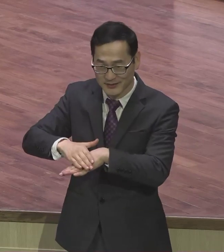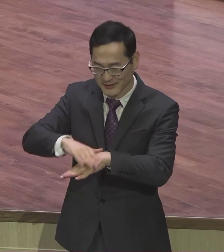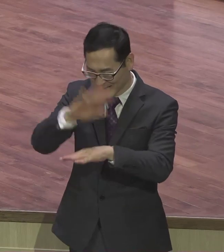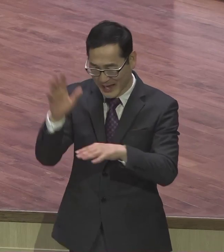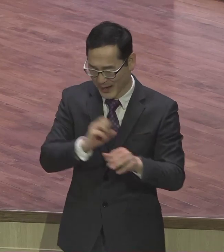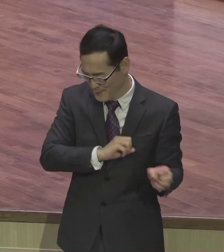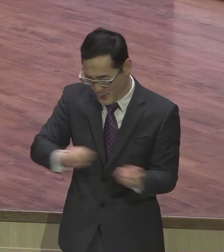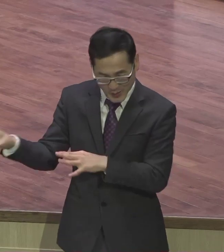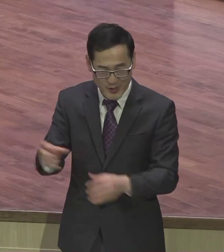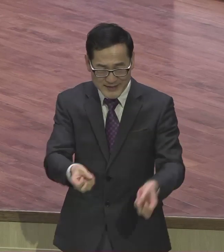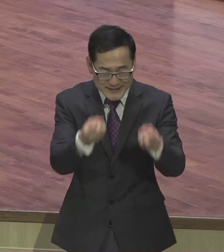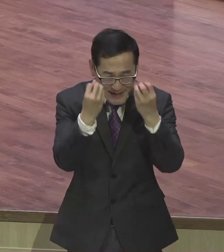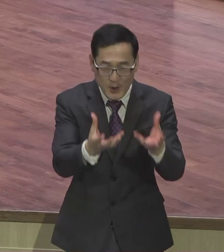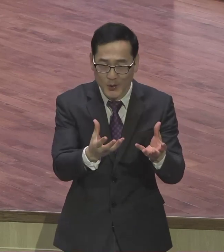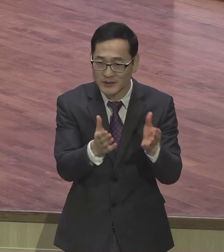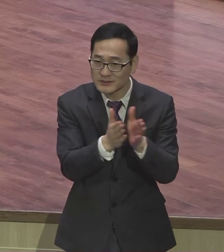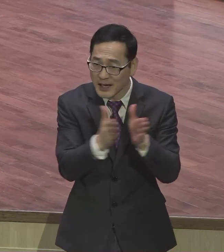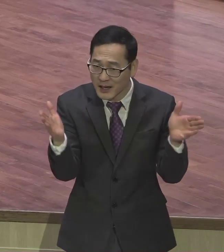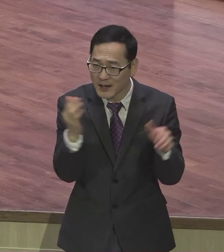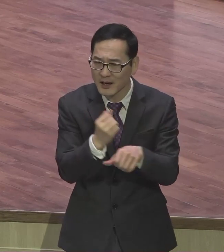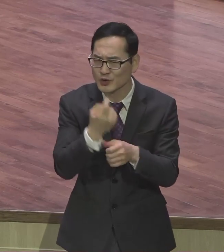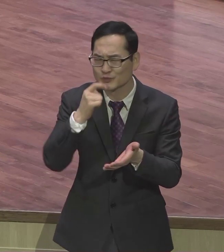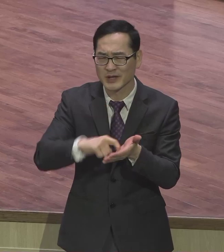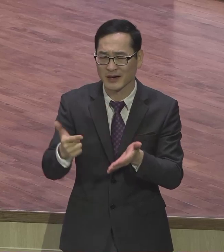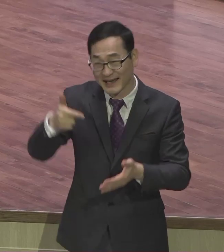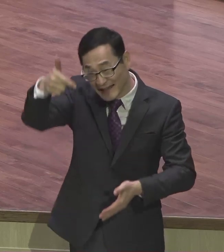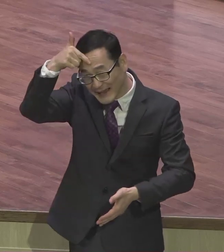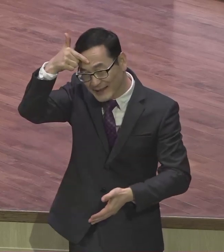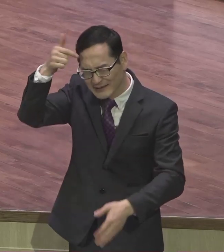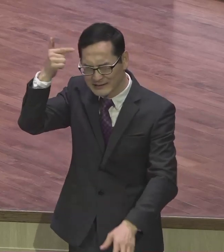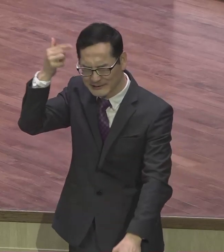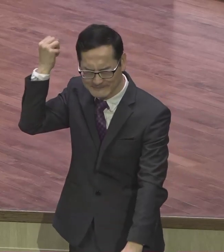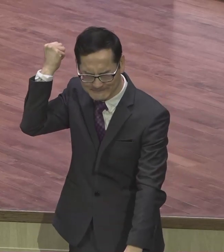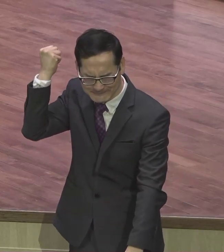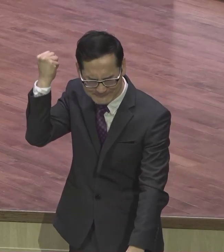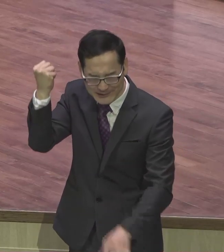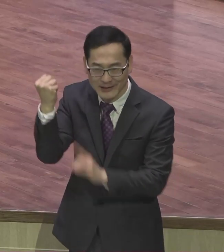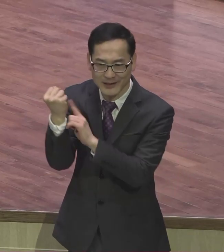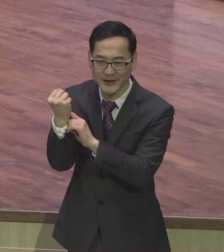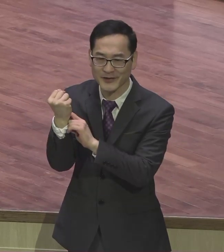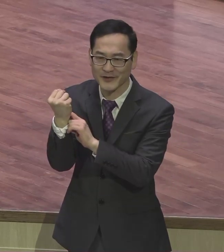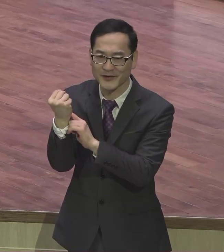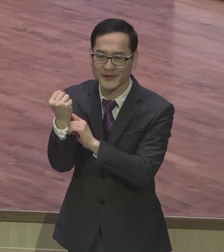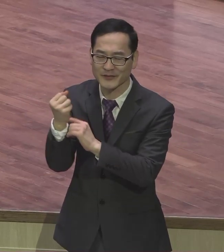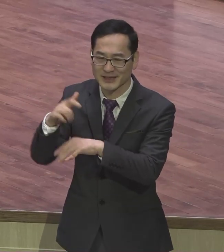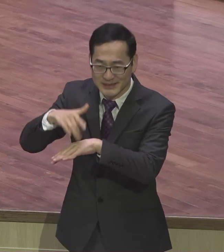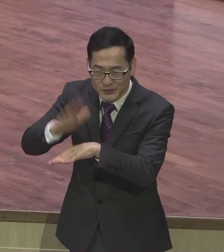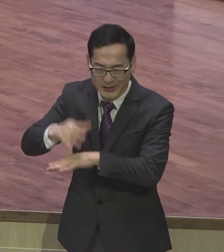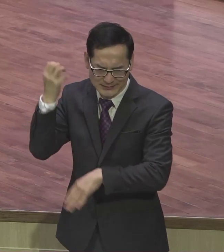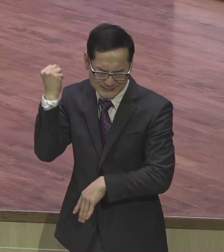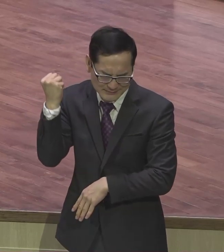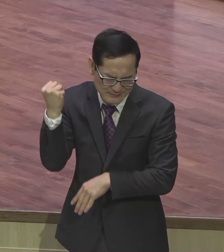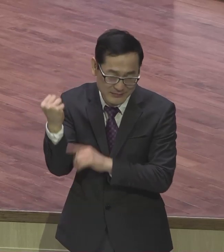쉽지 않아요 옛날 생각 그거 벗어버리고 새로운 생각 그 어려운 얘기예요 어떻게 하면 되느냐